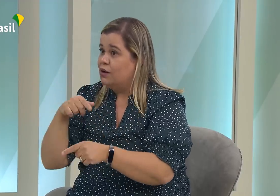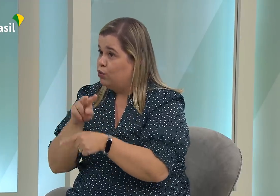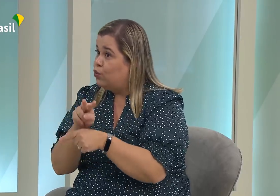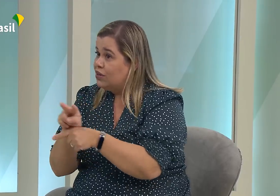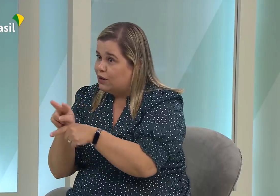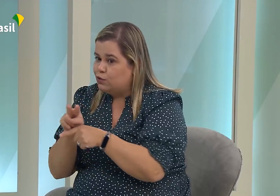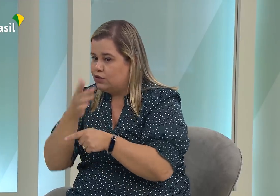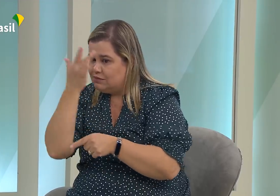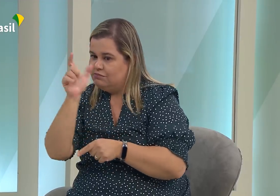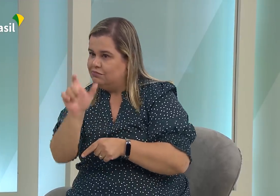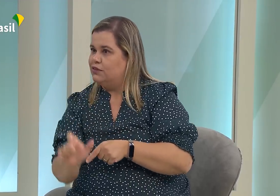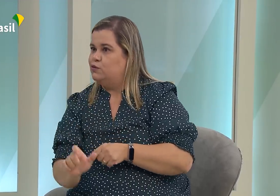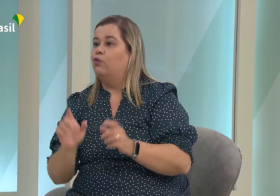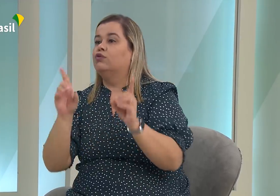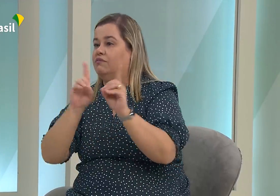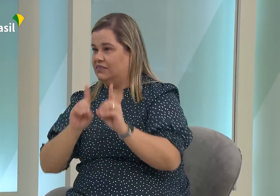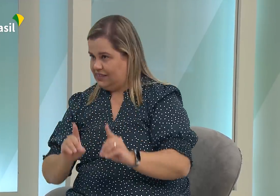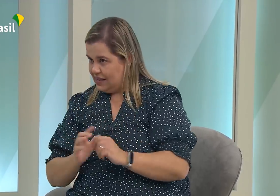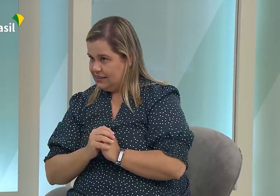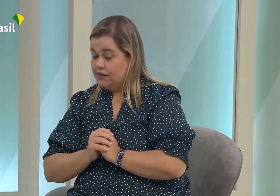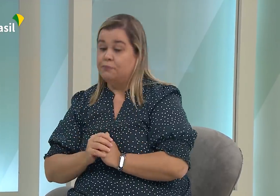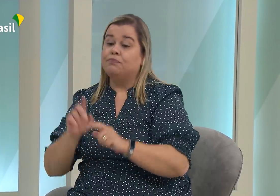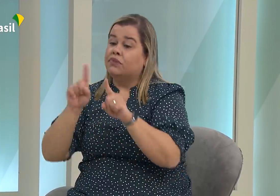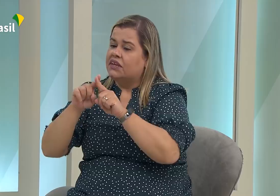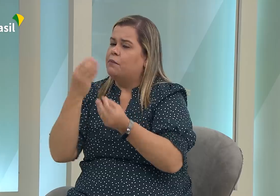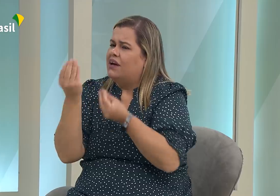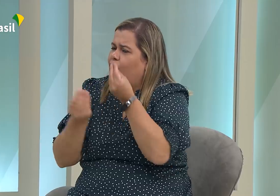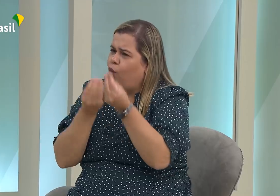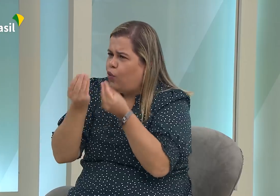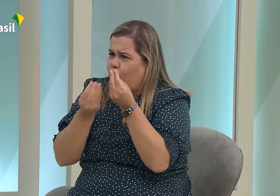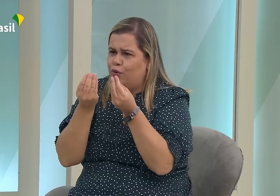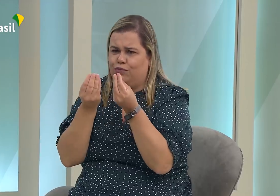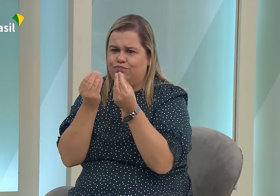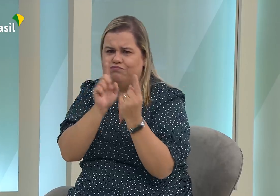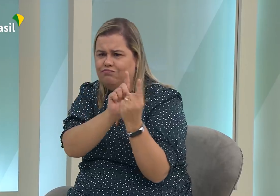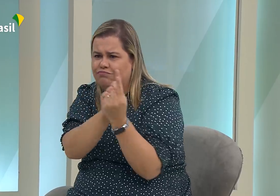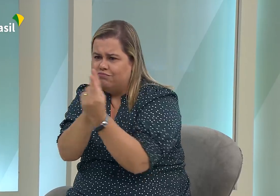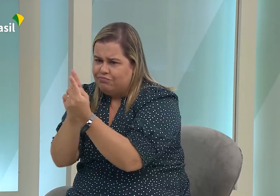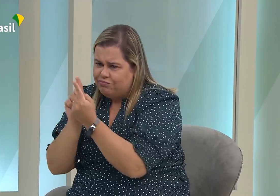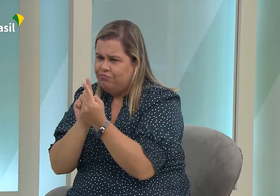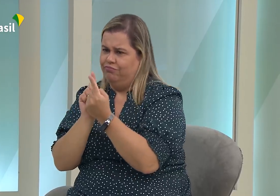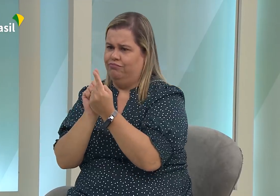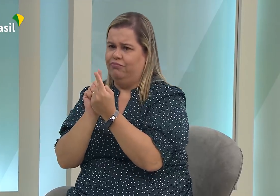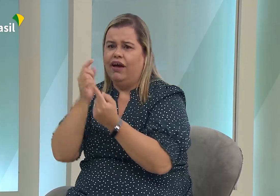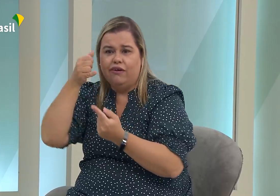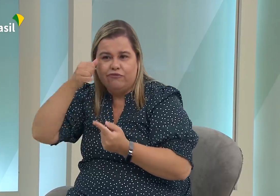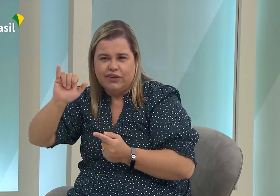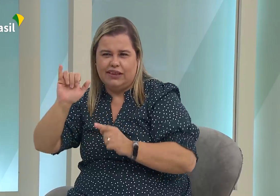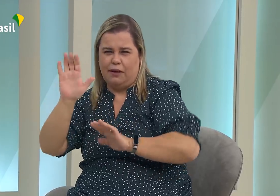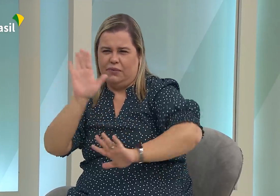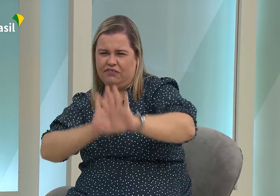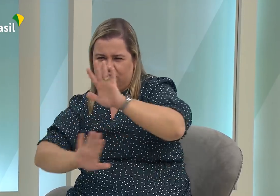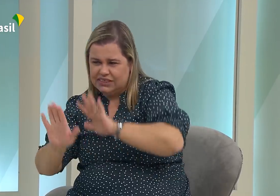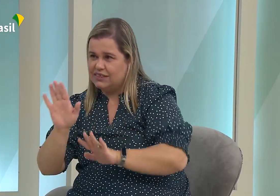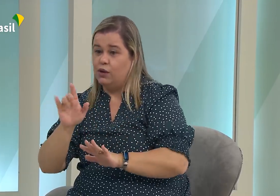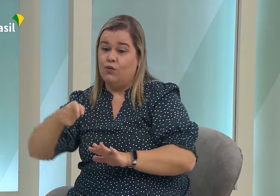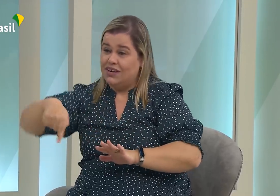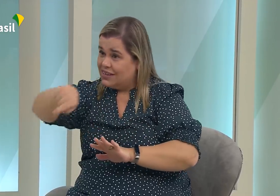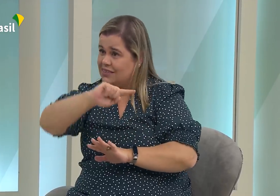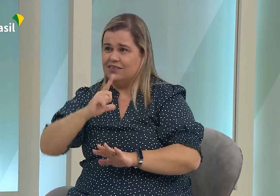período? Como eles iam fazer? Como lidar com a pessoa com deficiência nesse período? Como atendê-los?